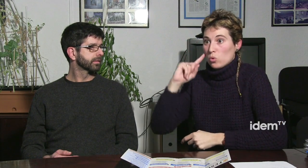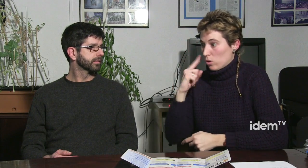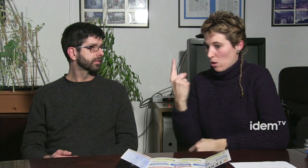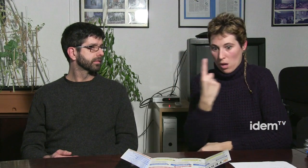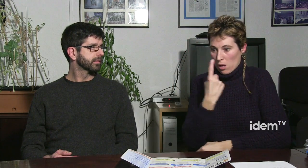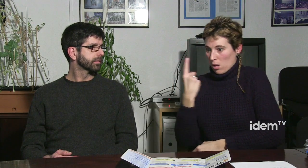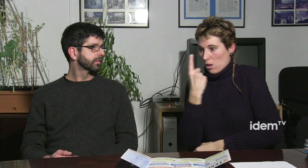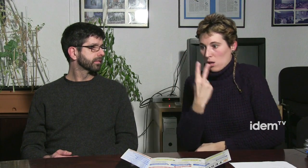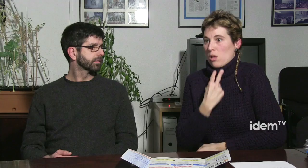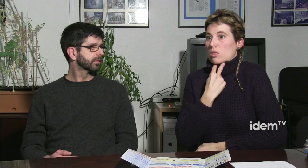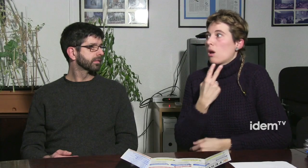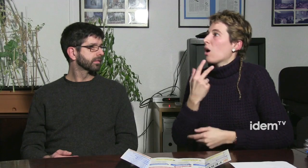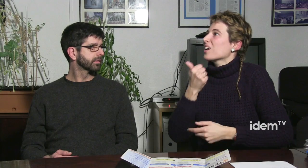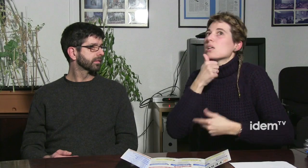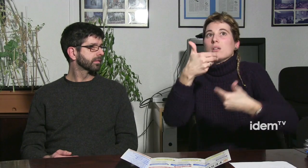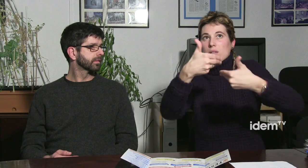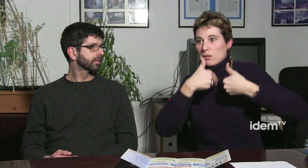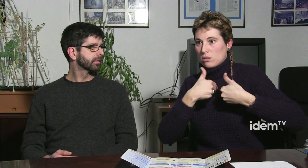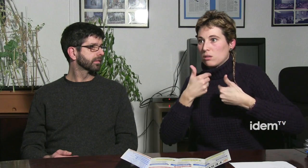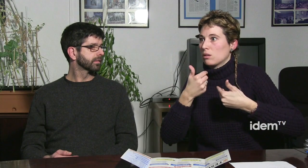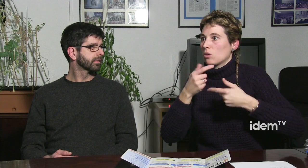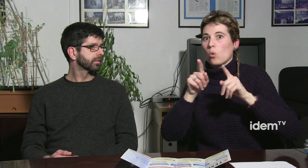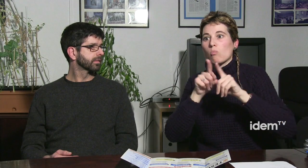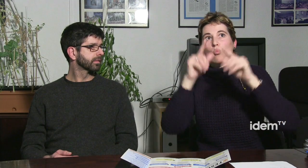una persona oïdor i podies explicar la teva condició et podien ajudar et podien...